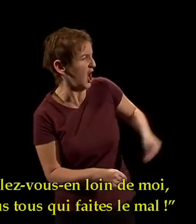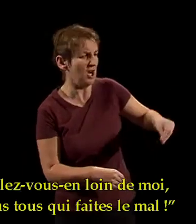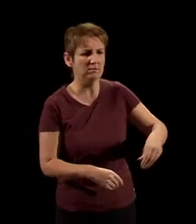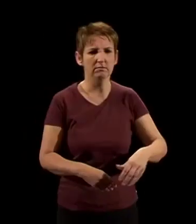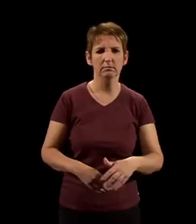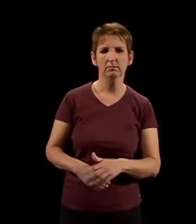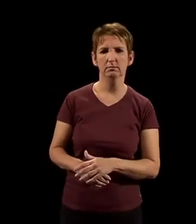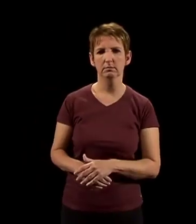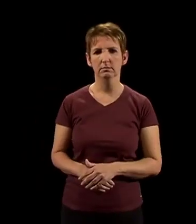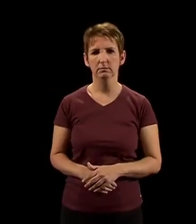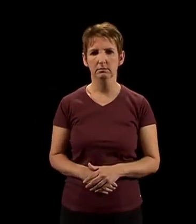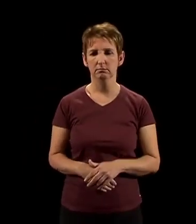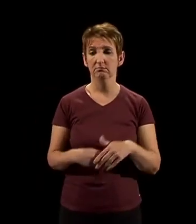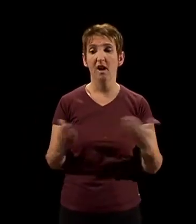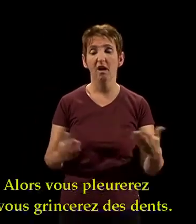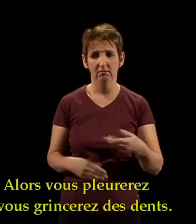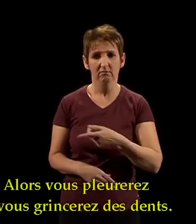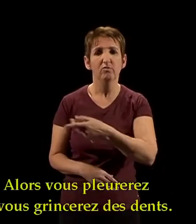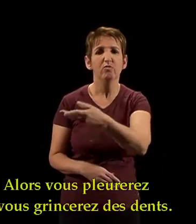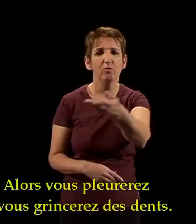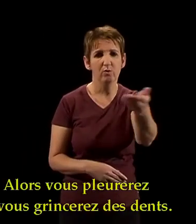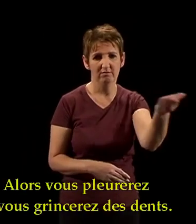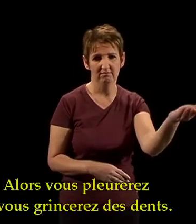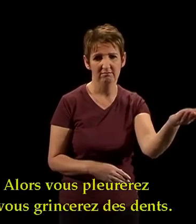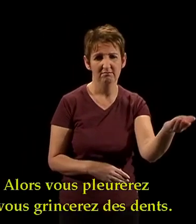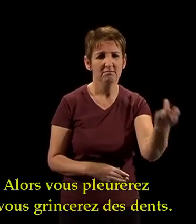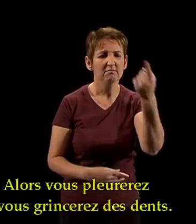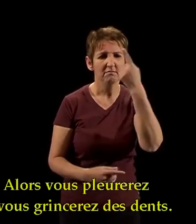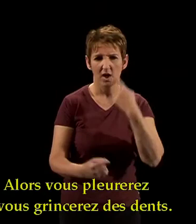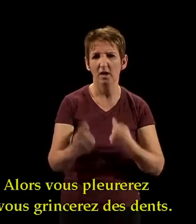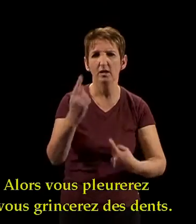tous qui faites le mal ». Alors vous pleurerez et vous grincerez des dents.